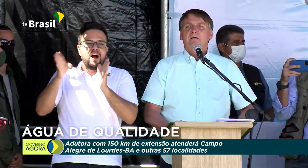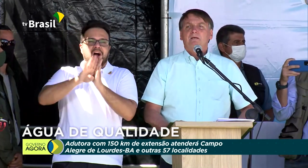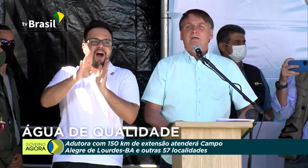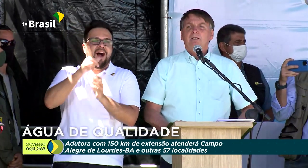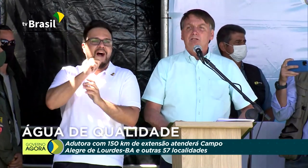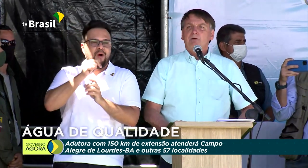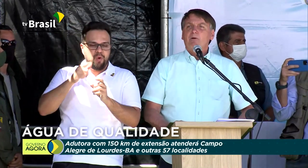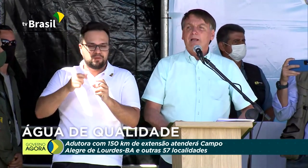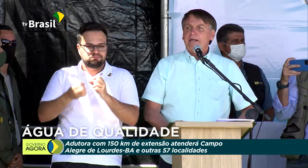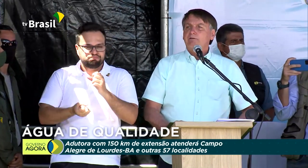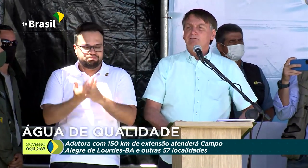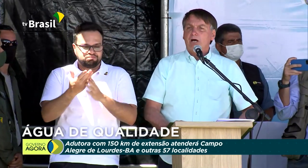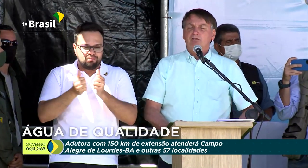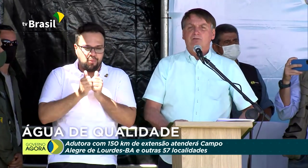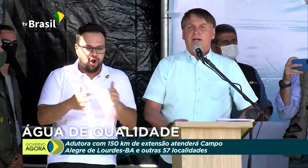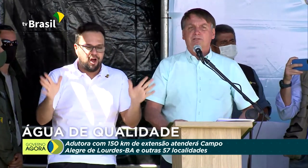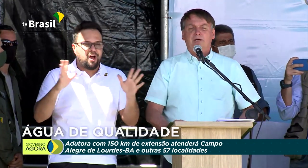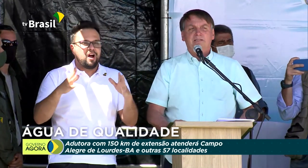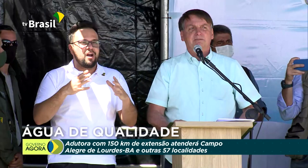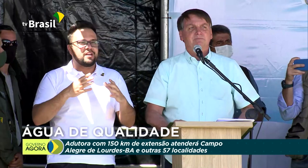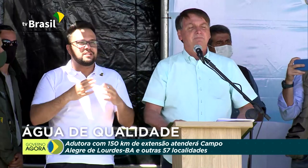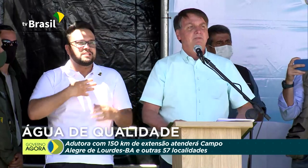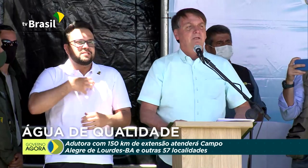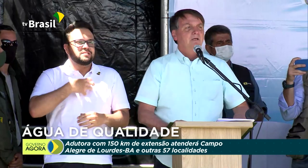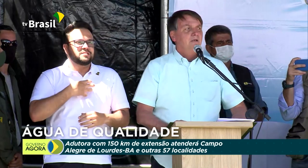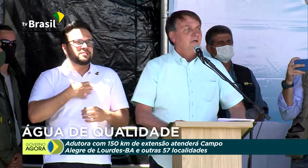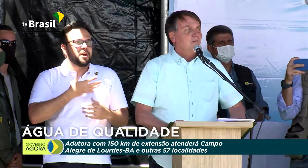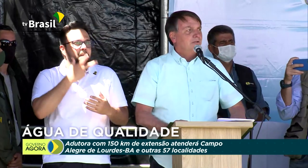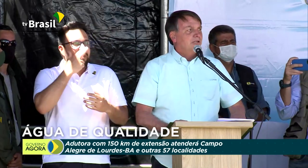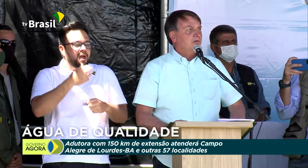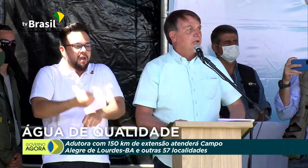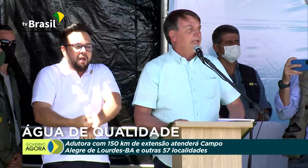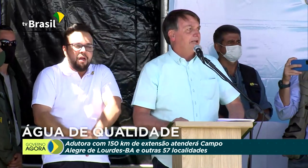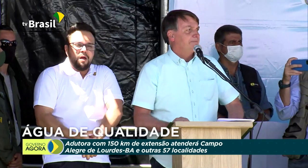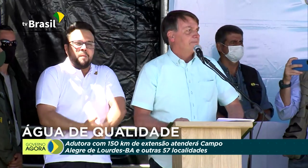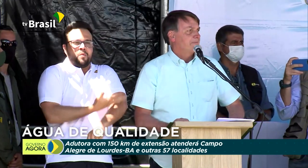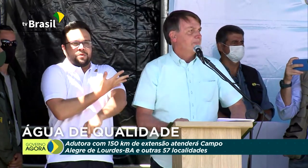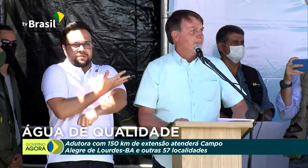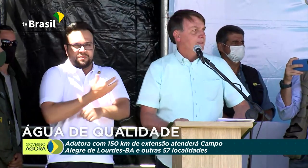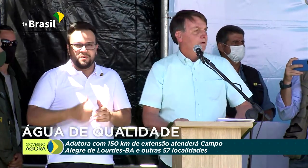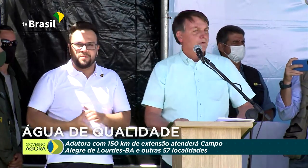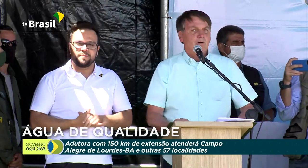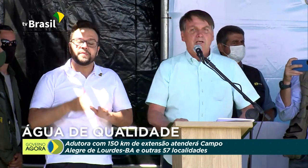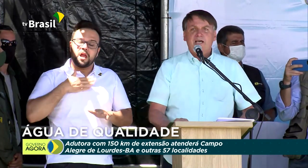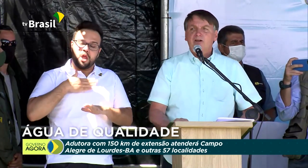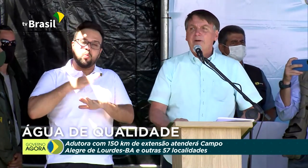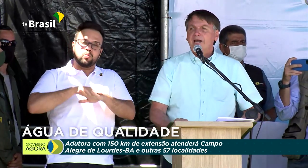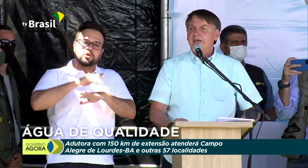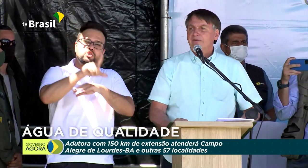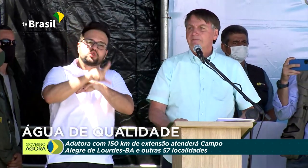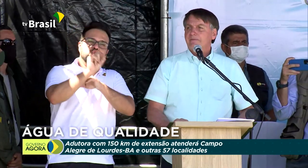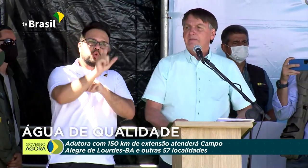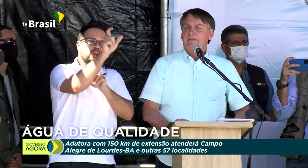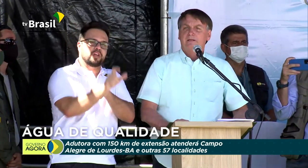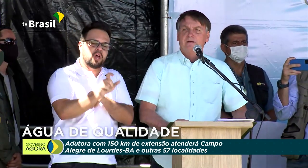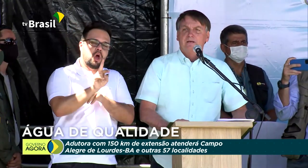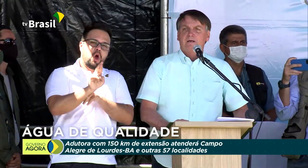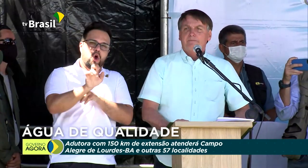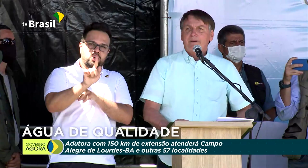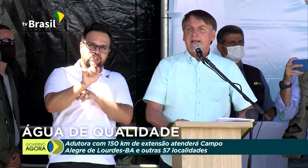isso amolece os nossos corações. Quando escolhi o Rogério Marinho